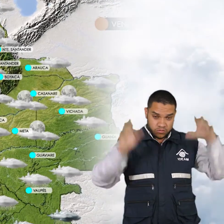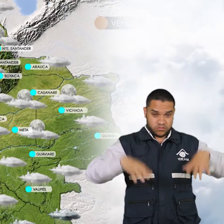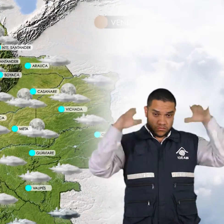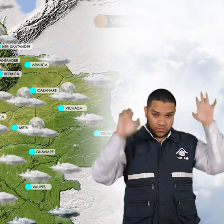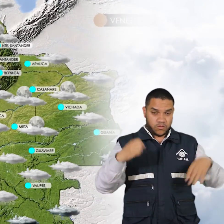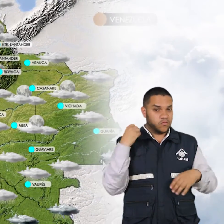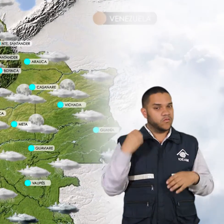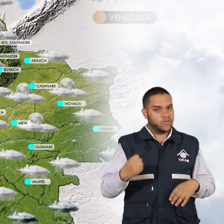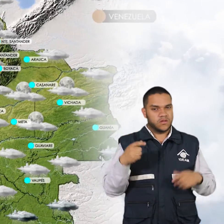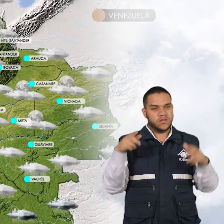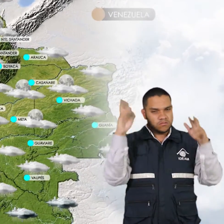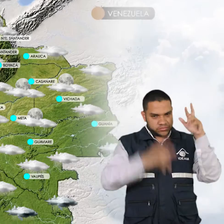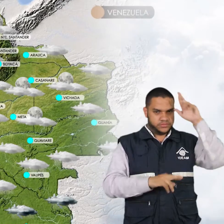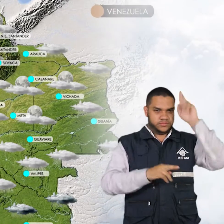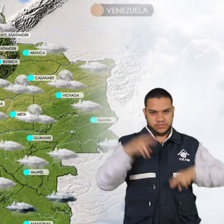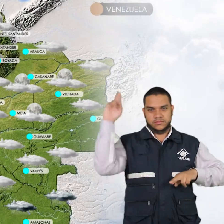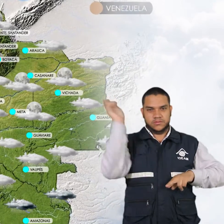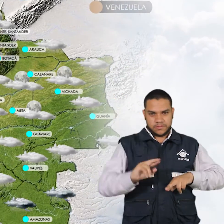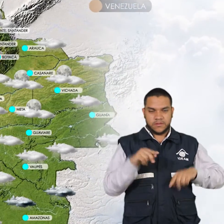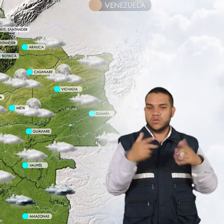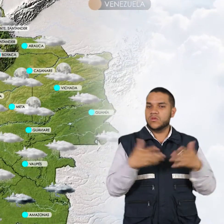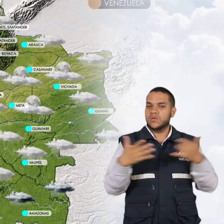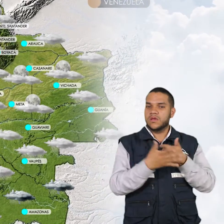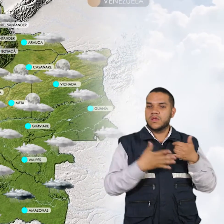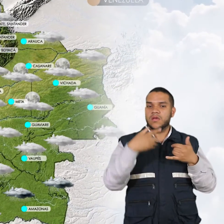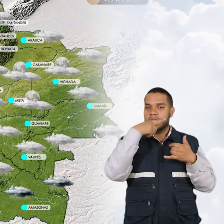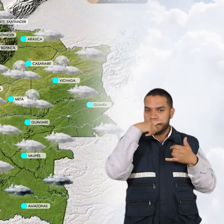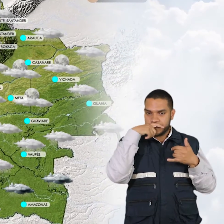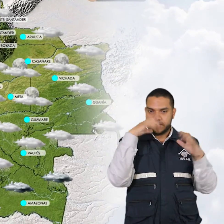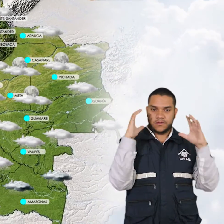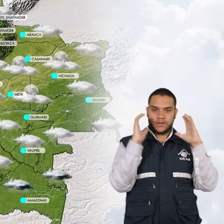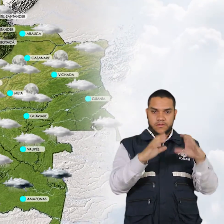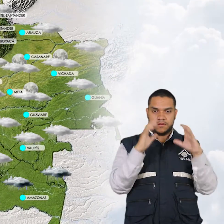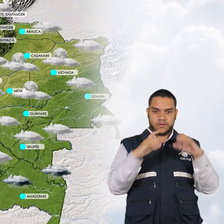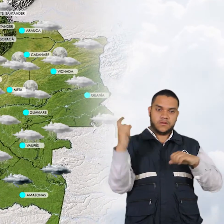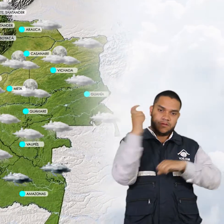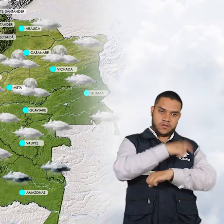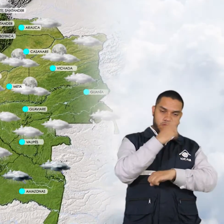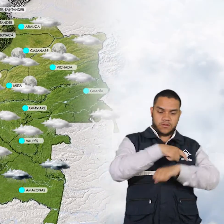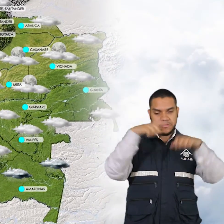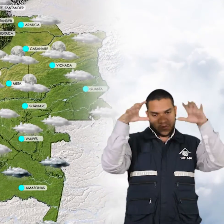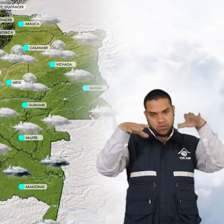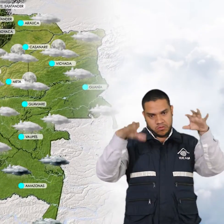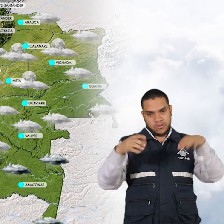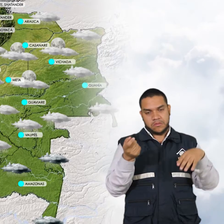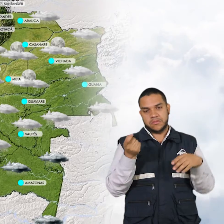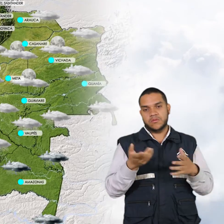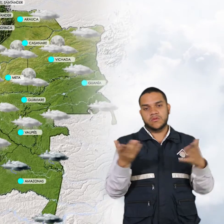eléctrica, especialmente en zonas de Amazonas, Caquetá y Putumayo y precipitaciones menos intensas en Guainía,